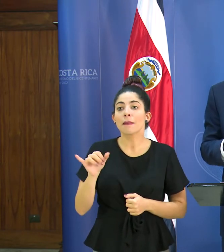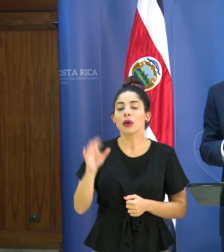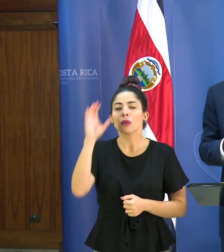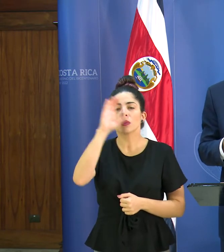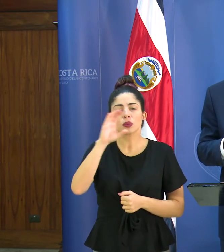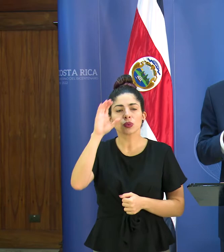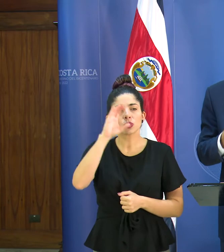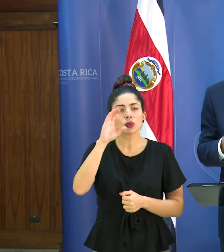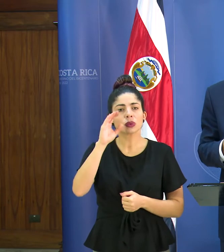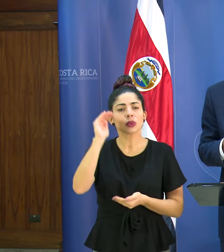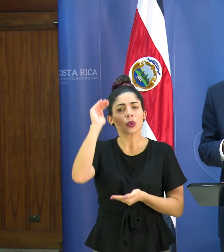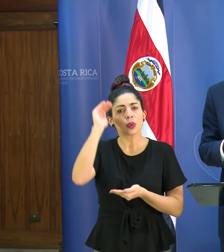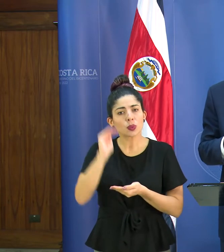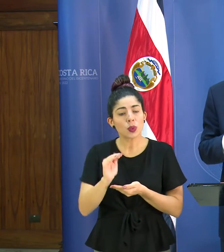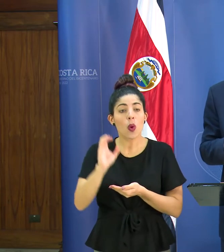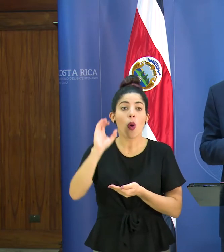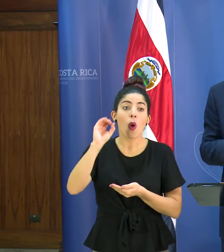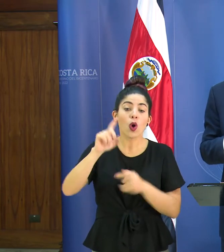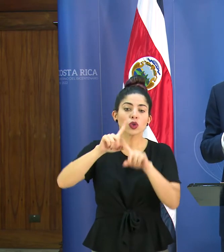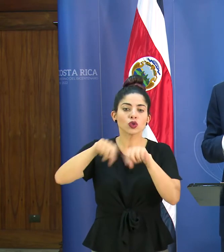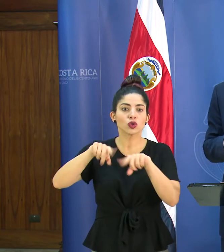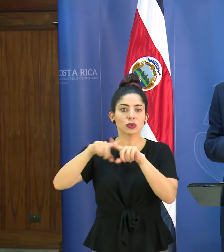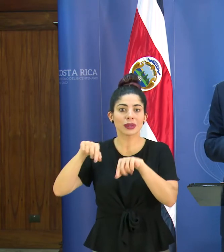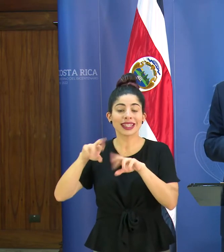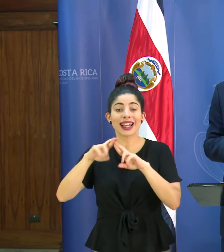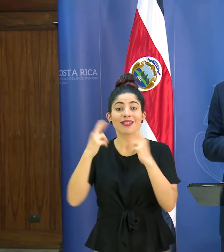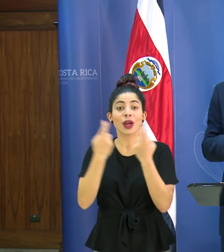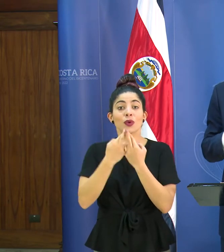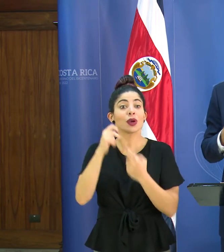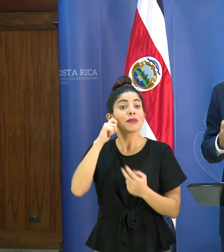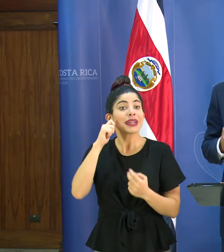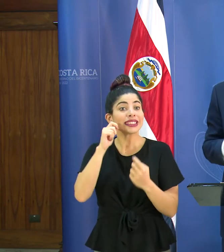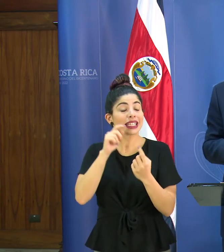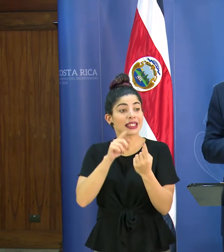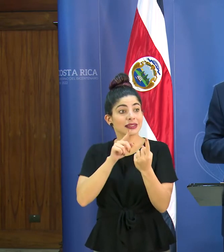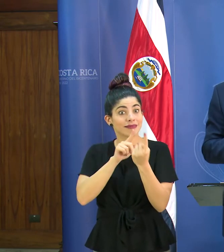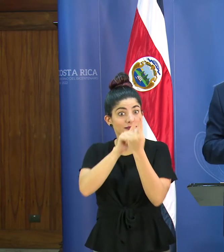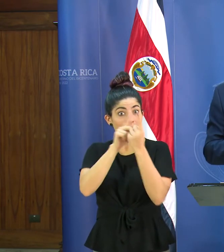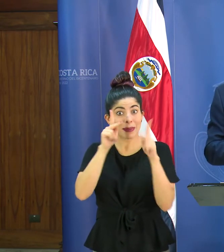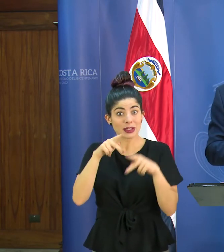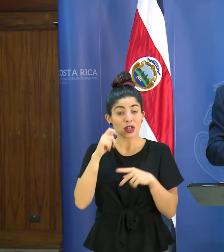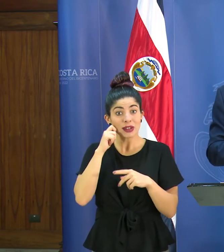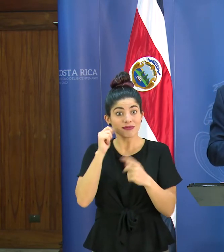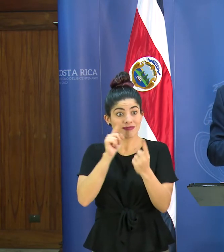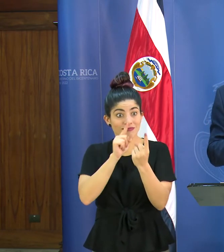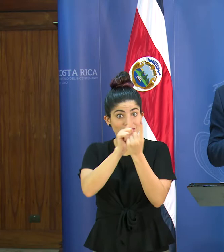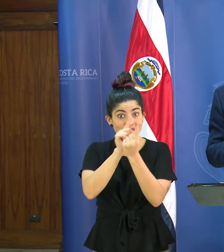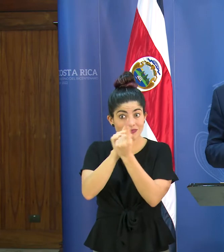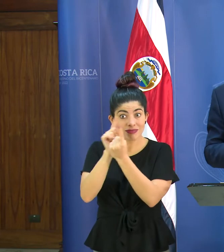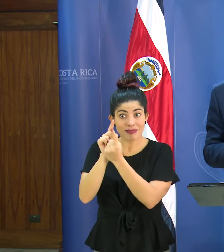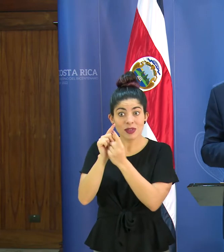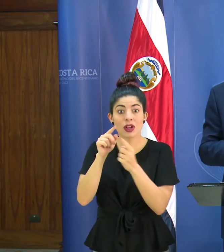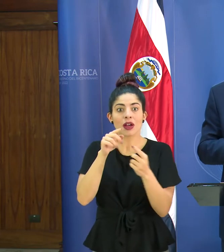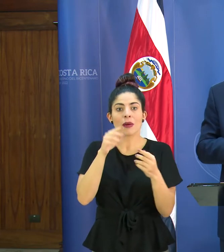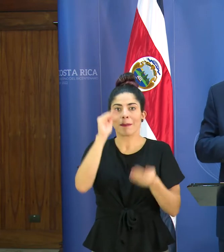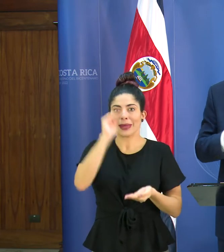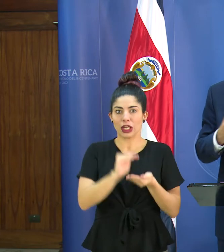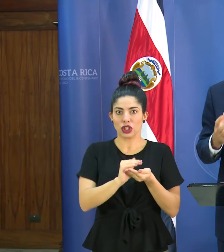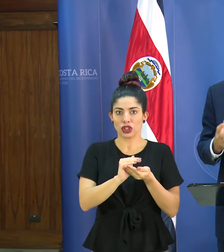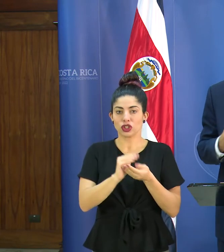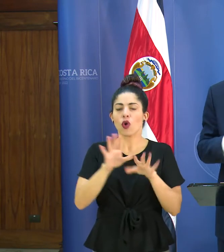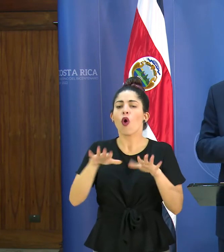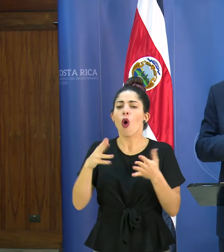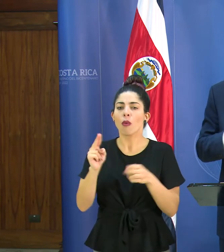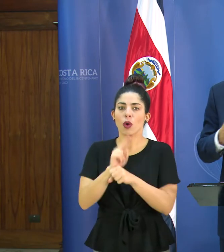minimizando o suspendiendo reuniones presenciales dentro de la institución usando medidas tecnológicas, la